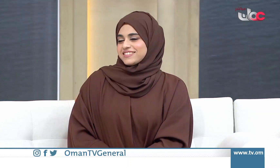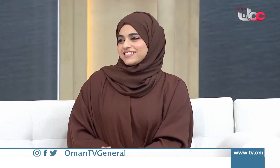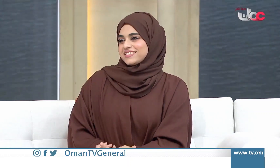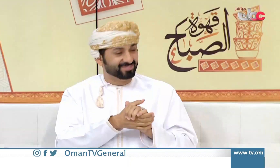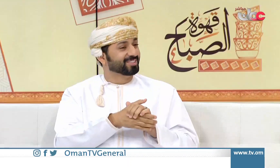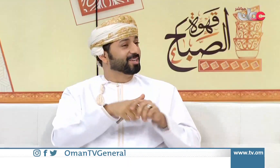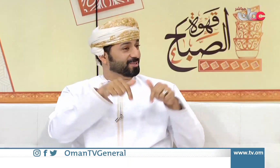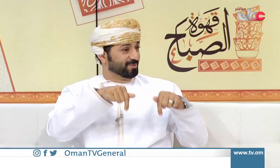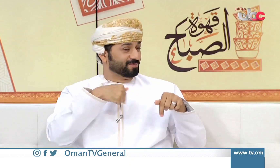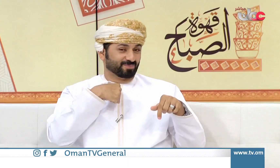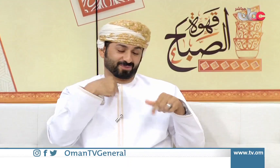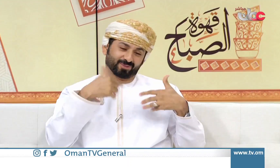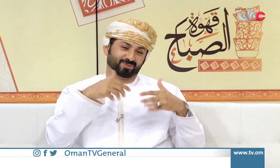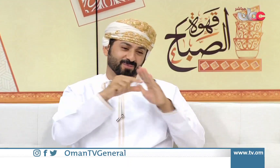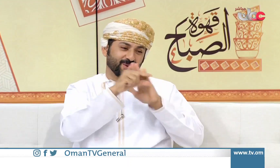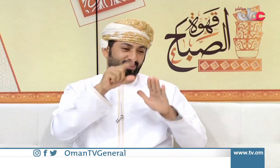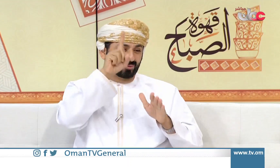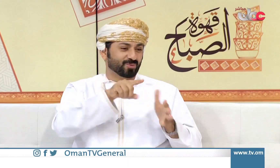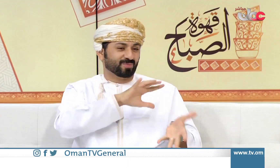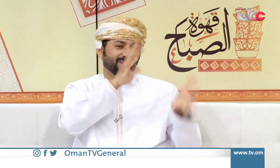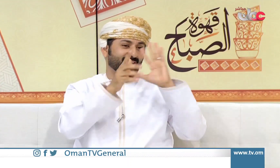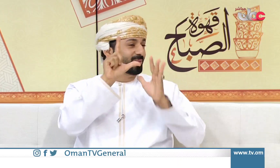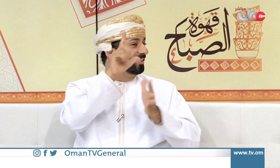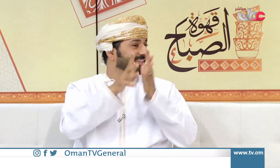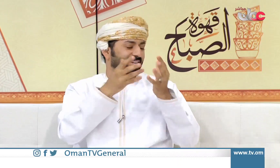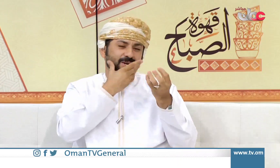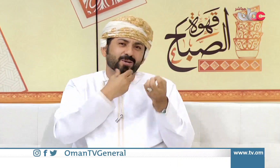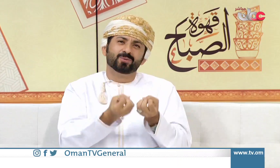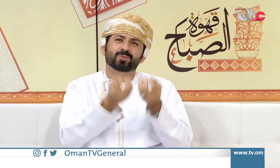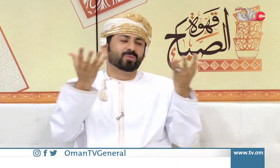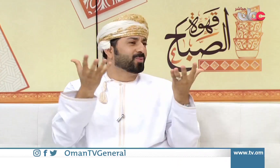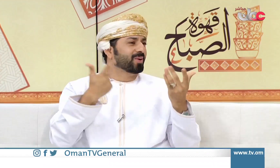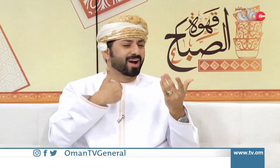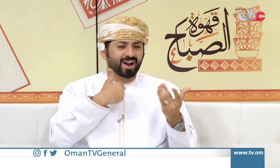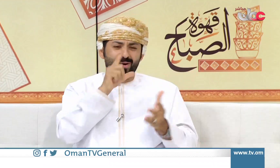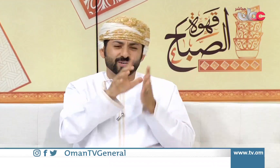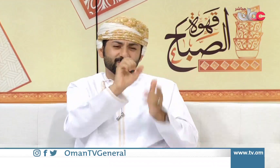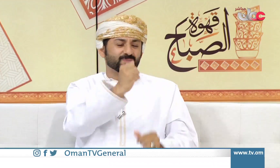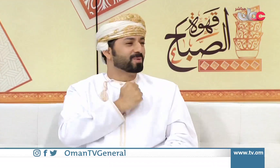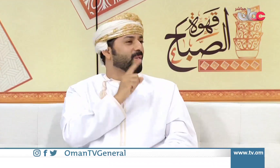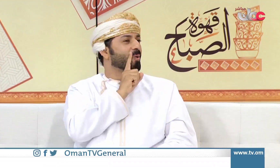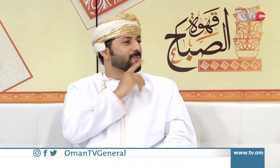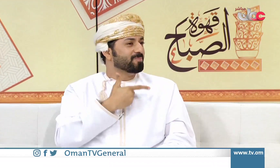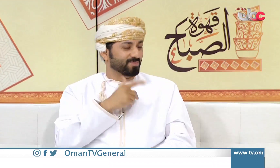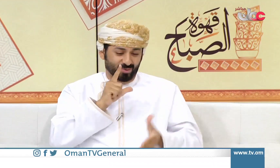أهلاً وسهلاً بك اليوم طبعاً نحن طبعاً سعيدين بأيضاً اليوم العالمي لغة الإشارة فهذا اليوم هو